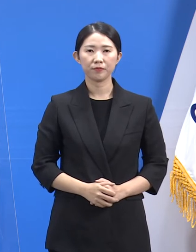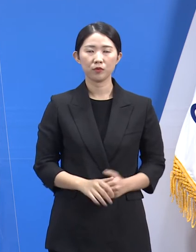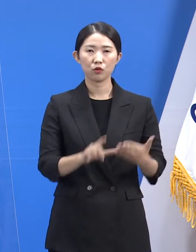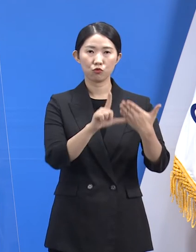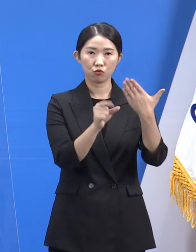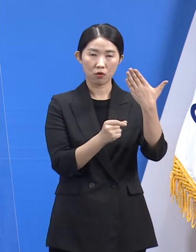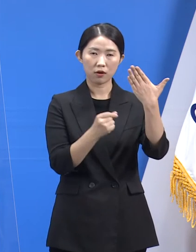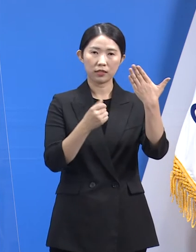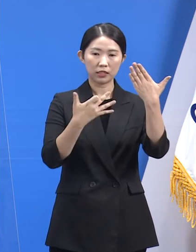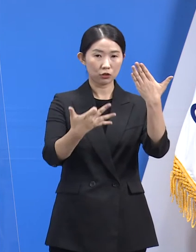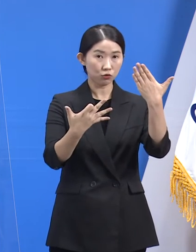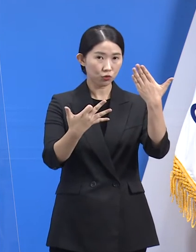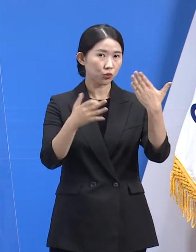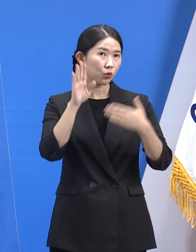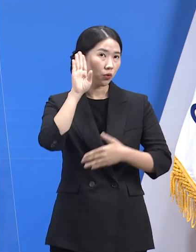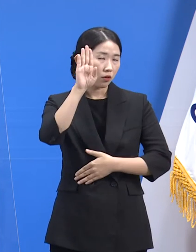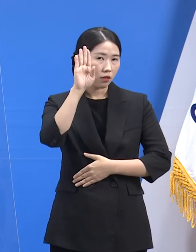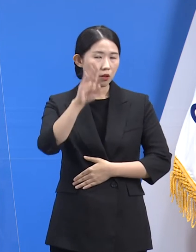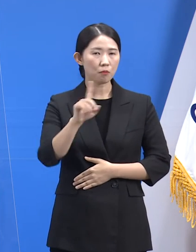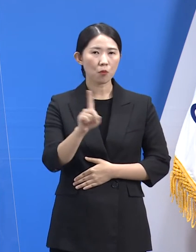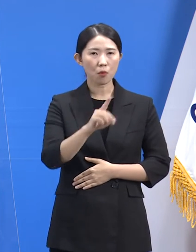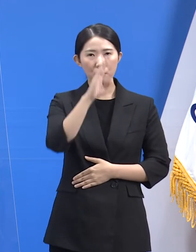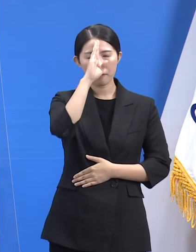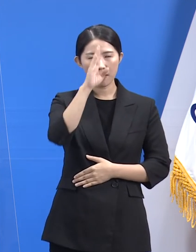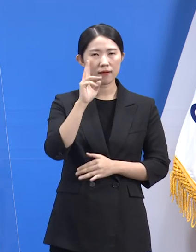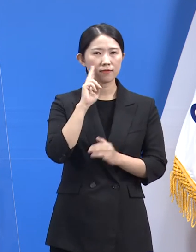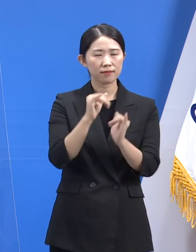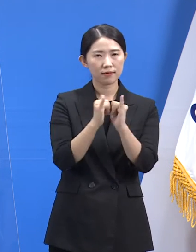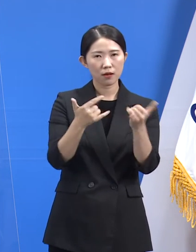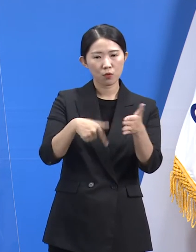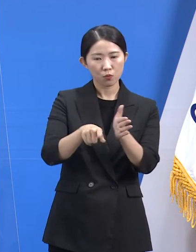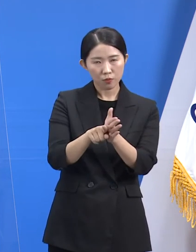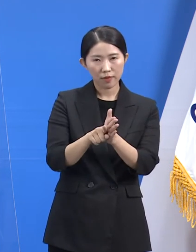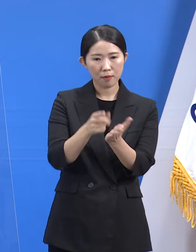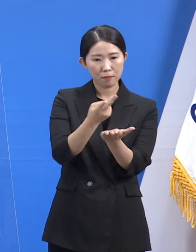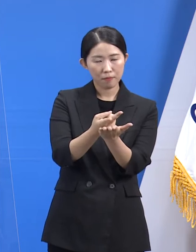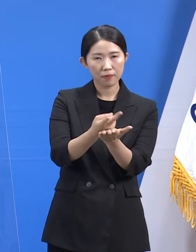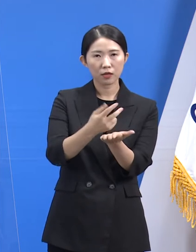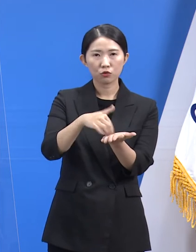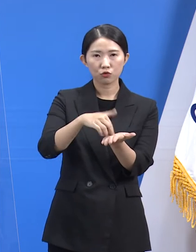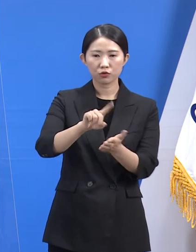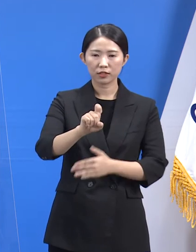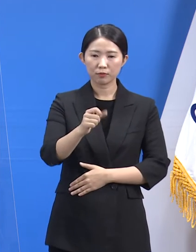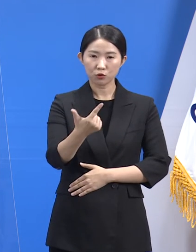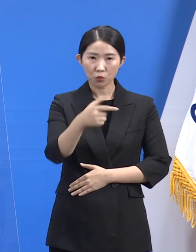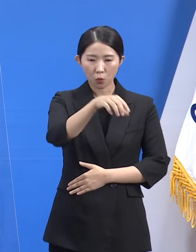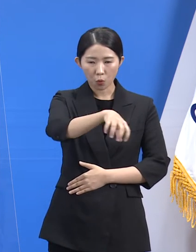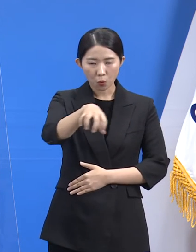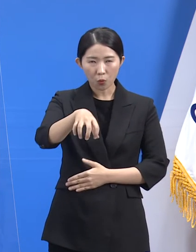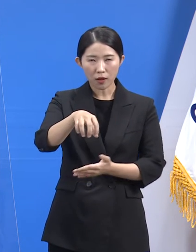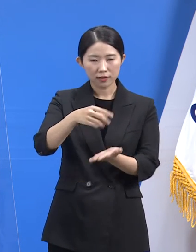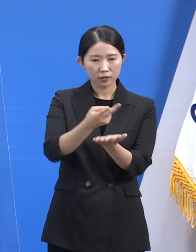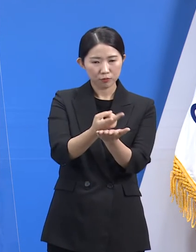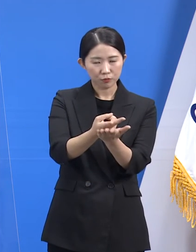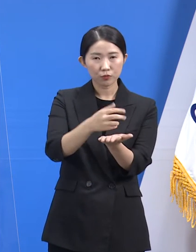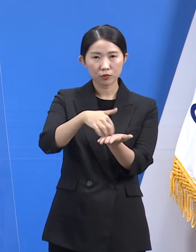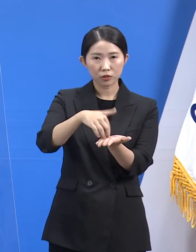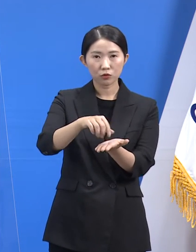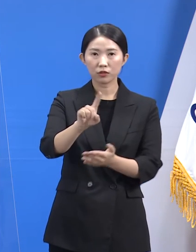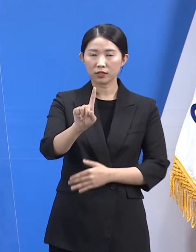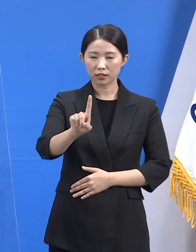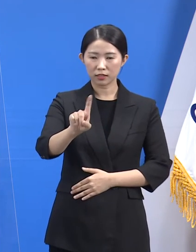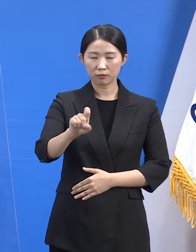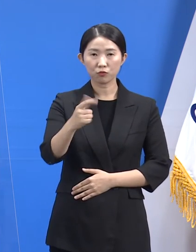9월 19일까지 중능증 환자 병상 16병상을 추가 확보할 예정입니다. 도에서 운영하는 총 11개의